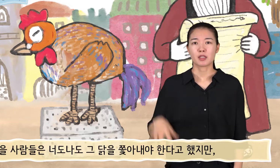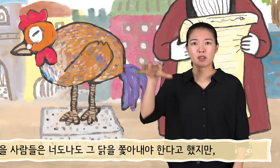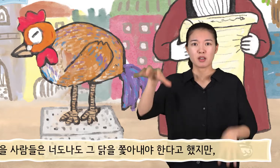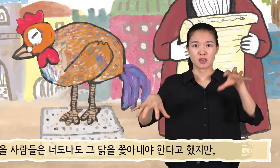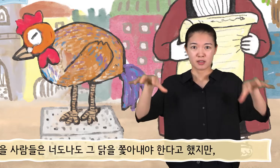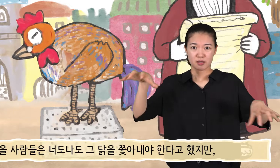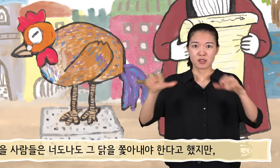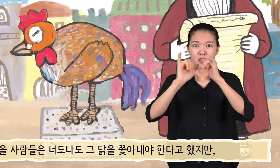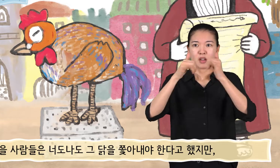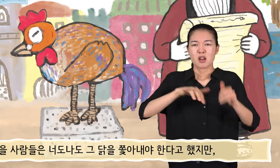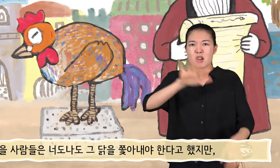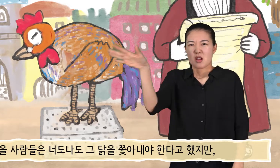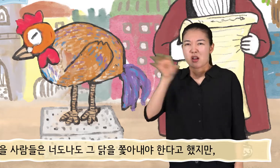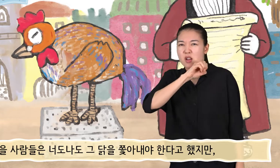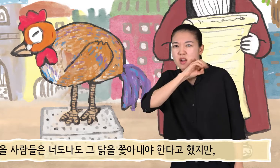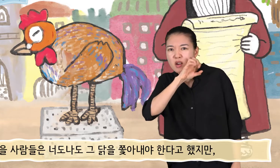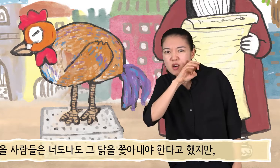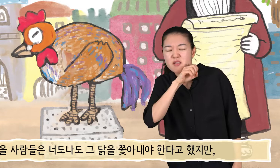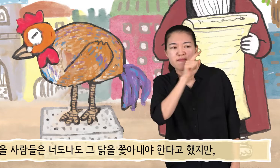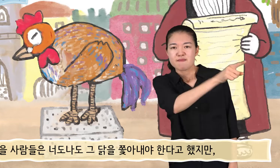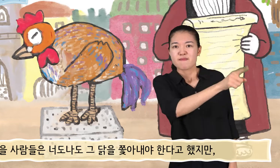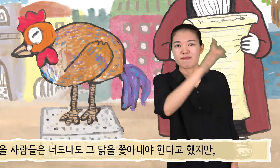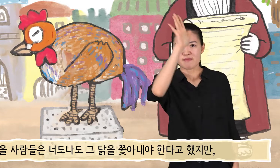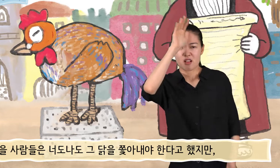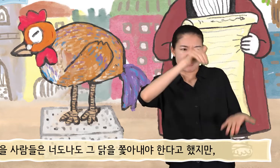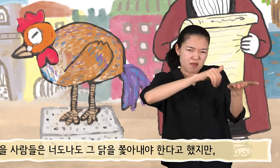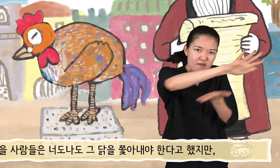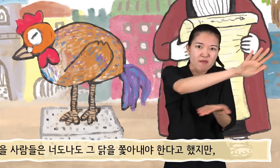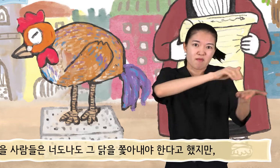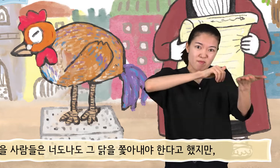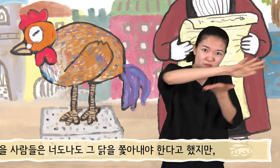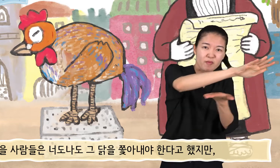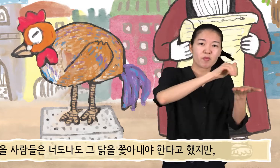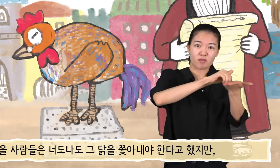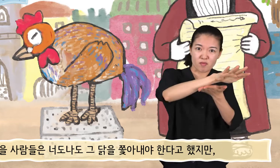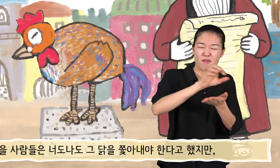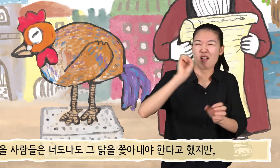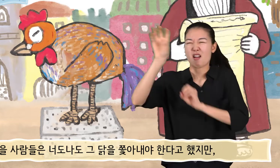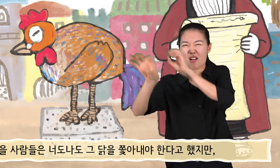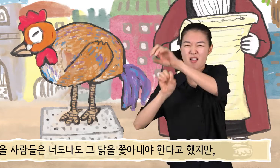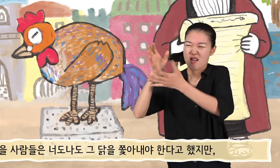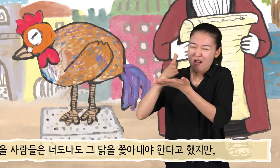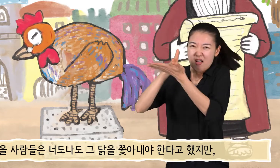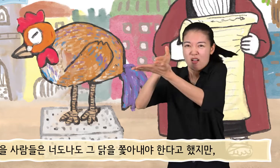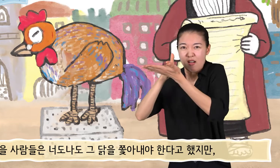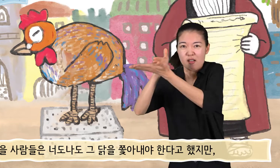마을 사람들은 너도 나도 그 닭을 쫓아내야 한다고 했지만